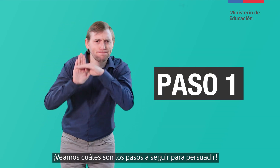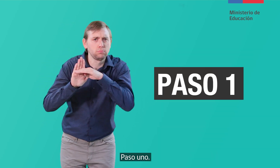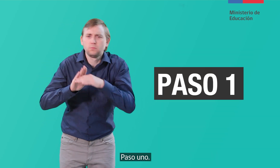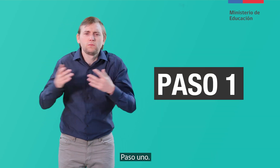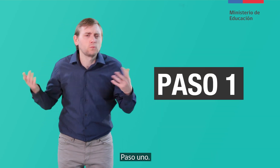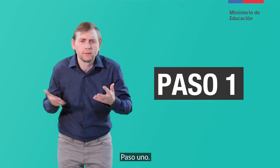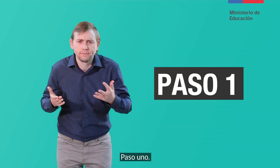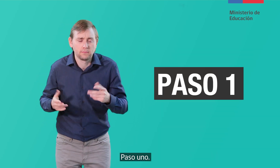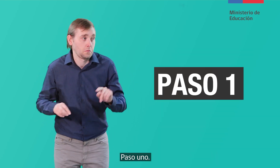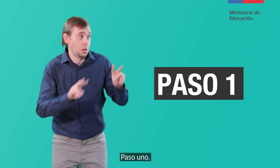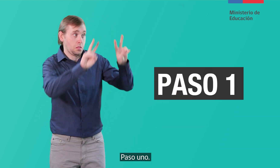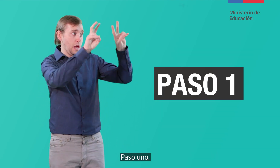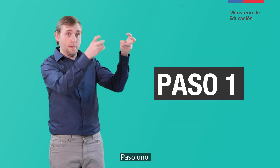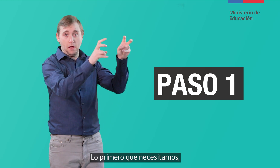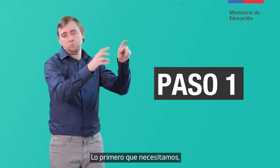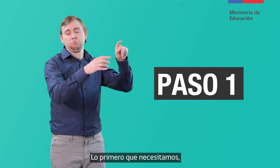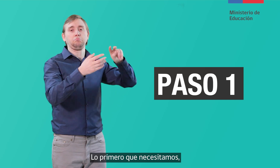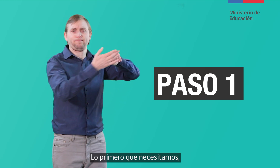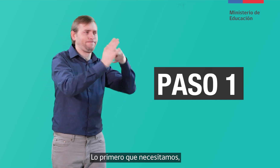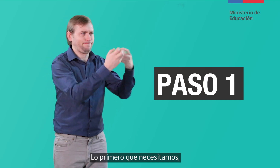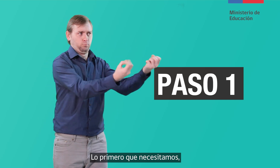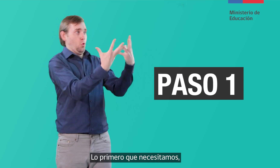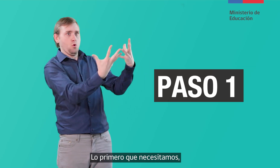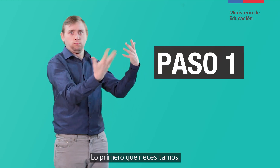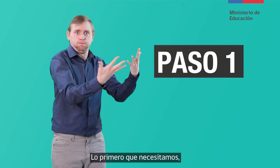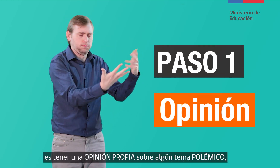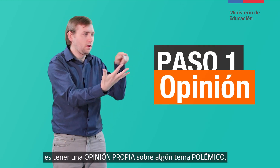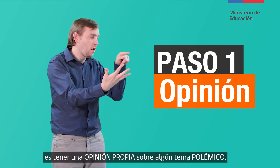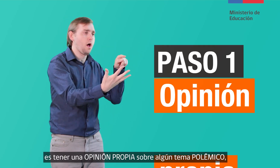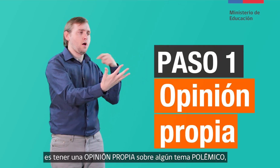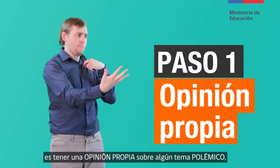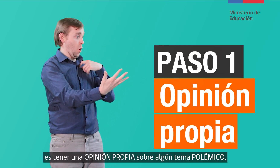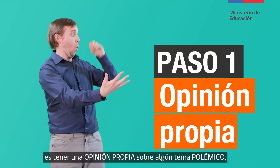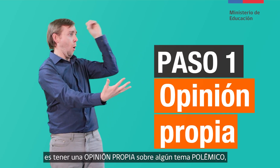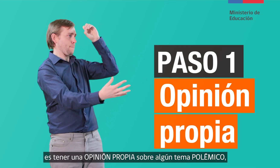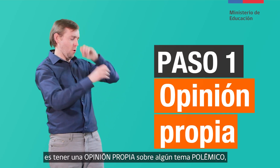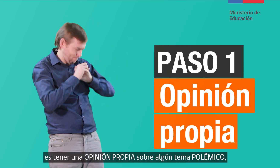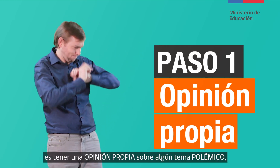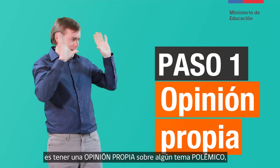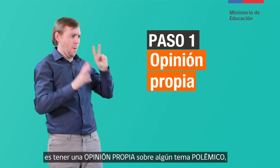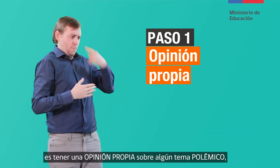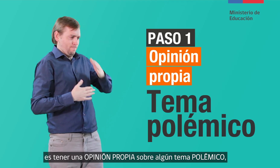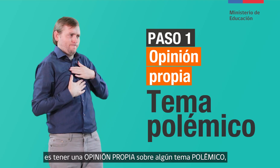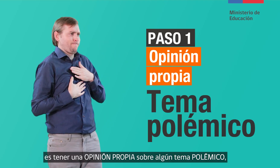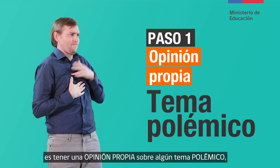Paso 1. Lo primero que necesitamos es tener una opinión propia sobre algún tema